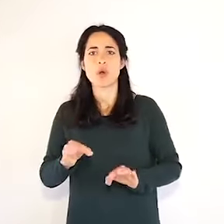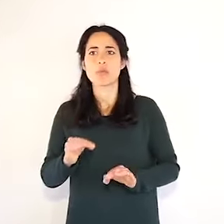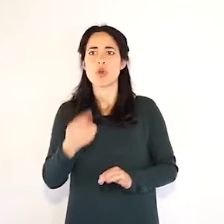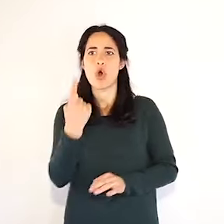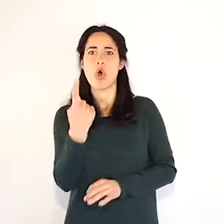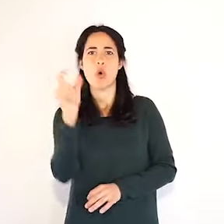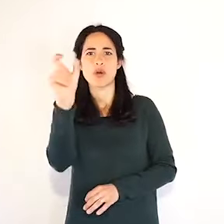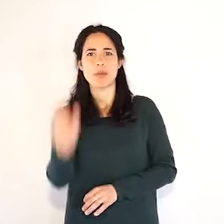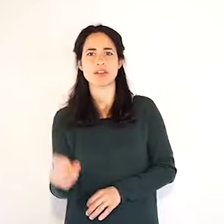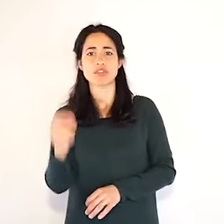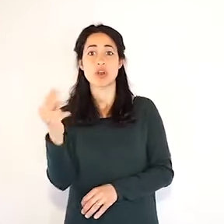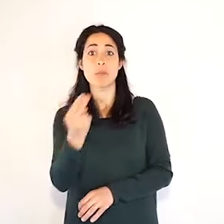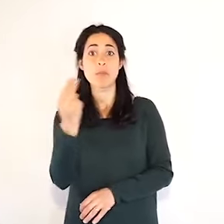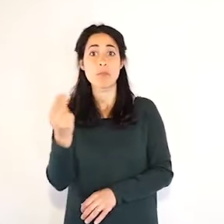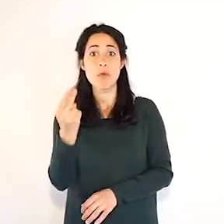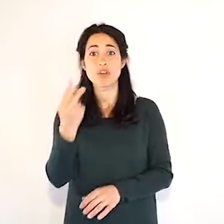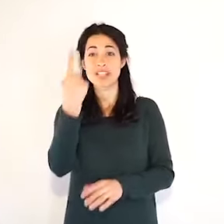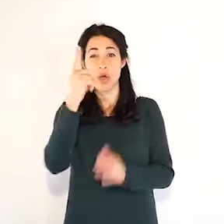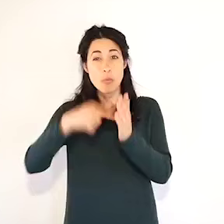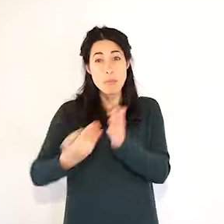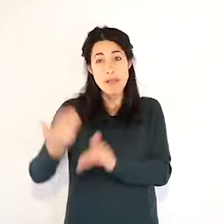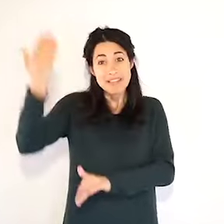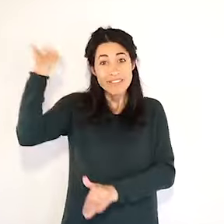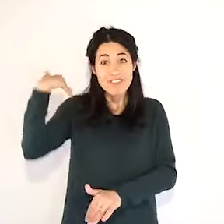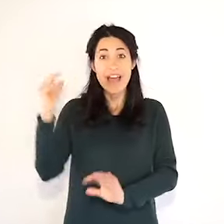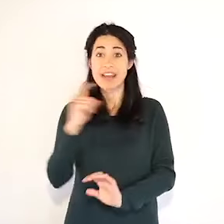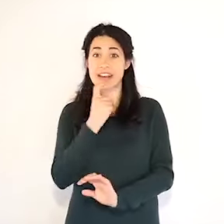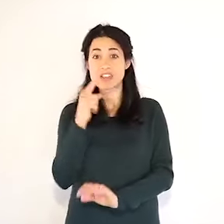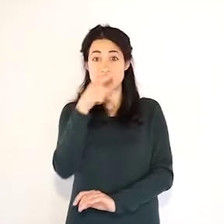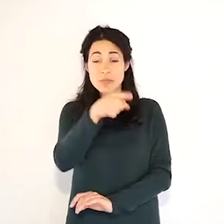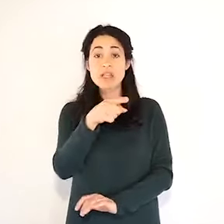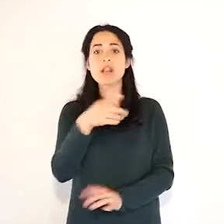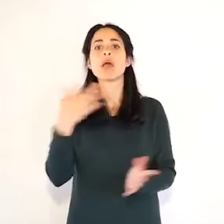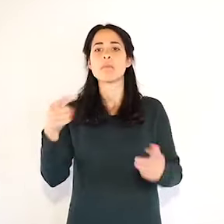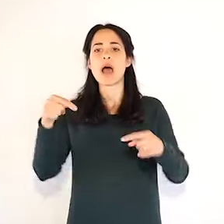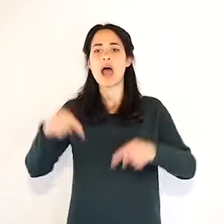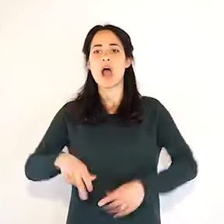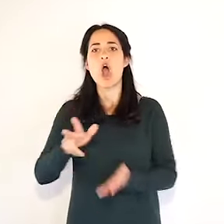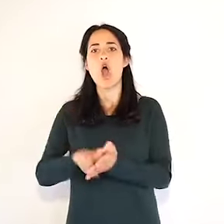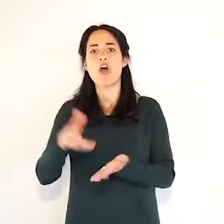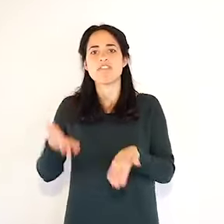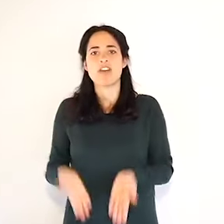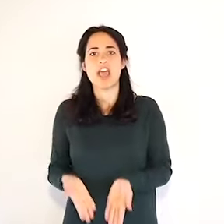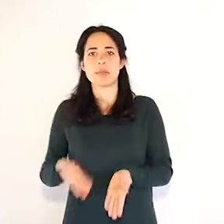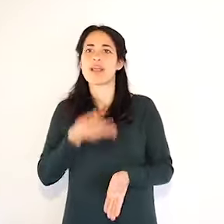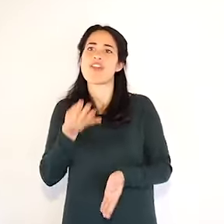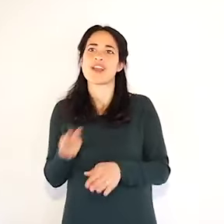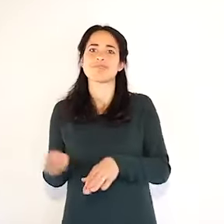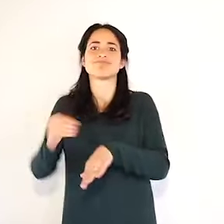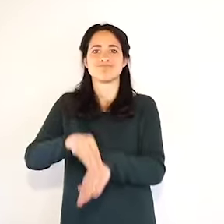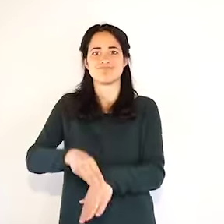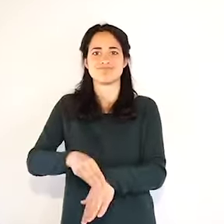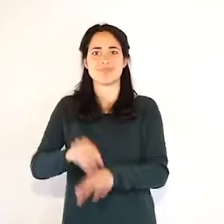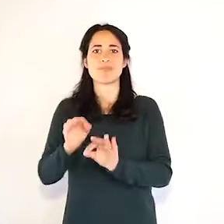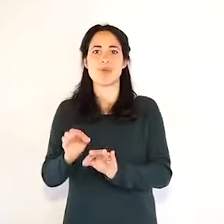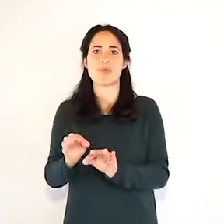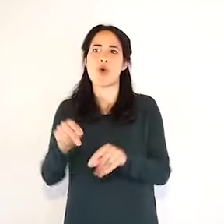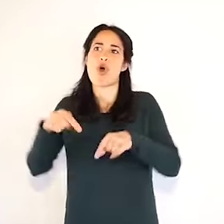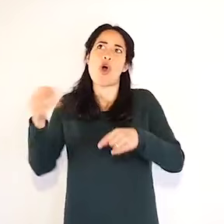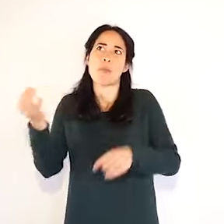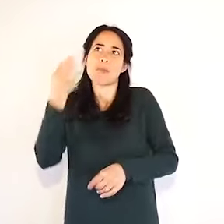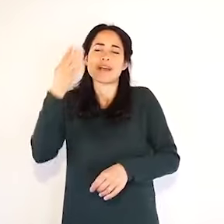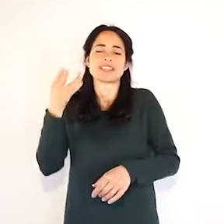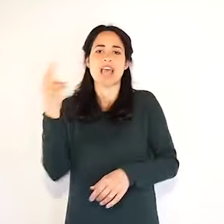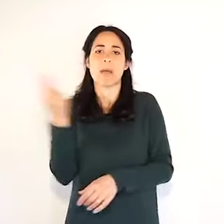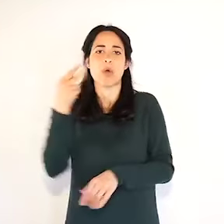Emilia, perché purtroppo questi tamponi vengono eseguiti non con la priorità di quelli che